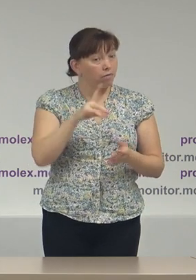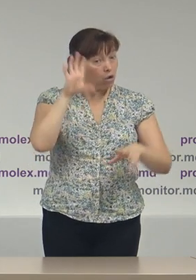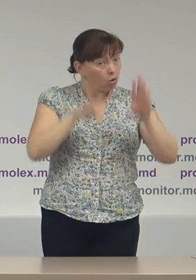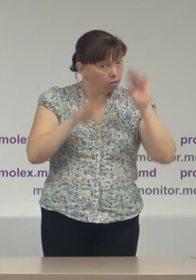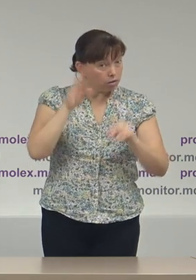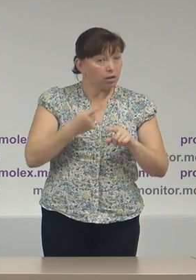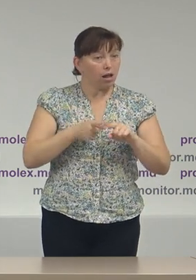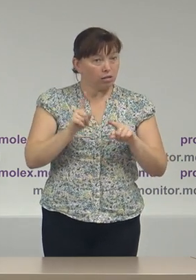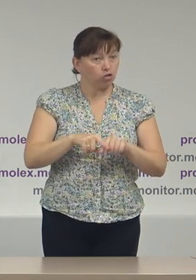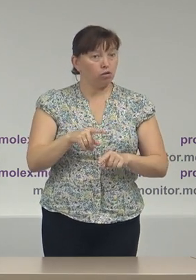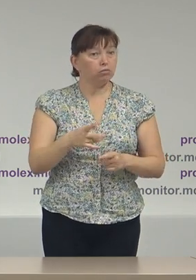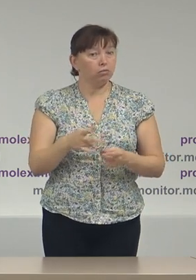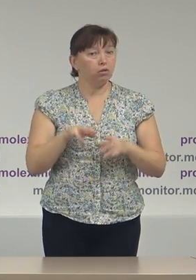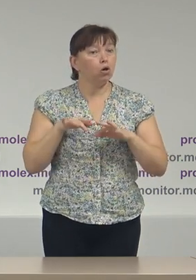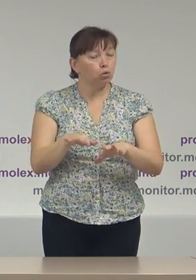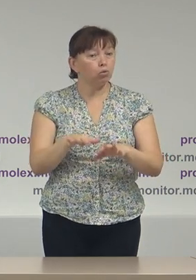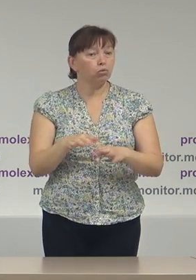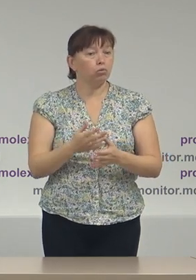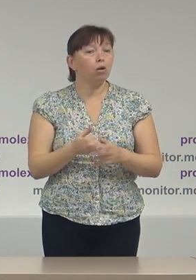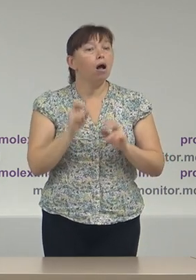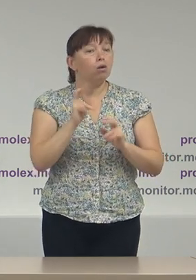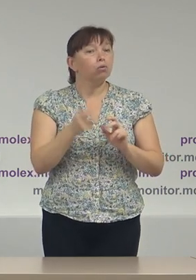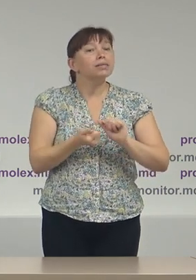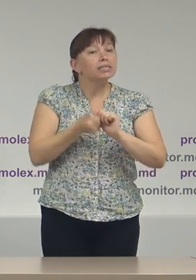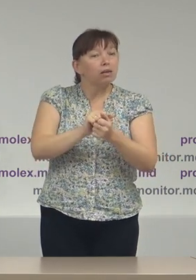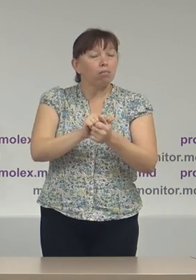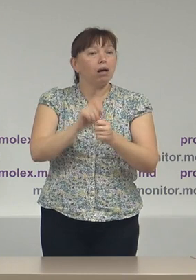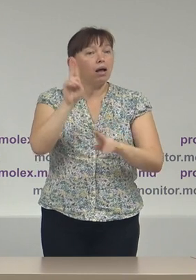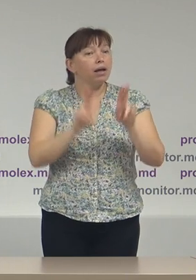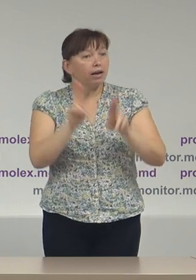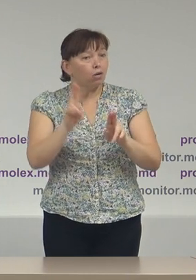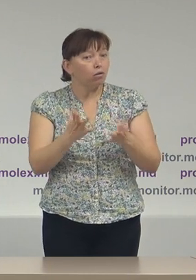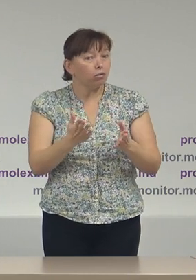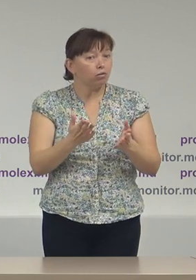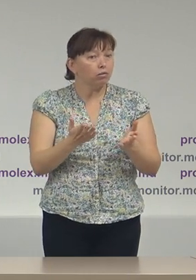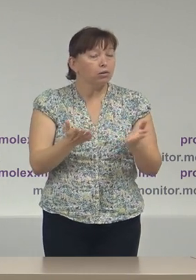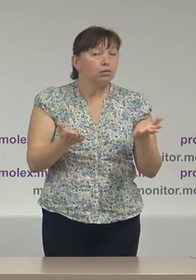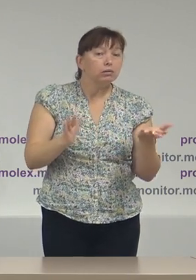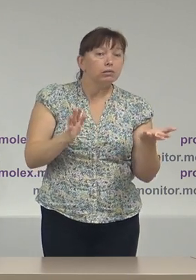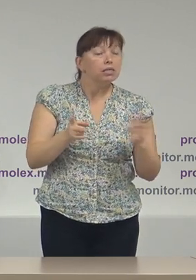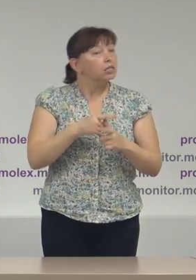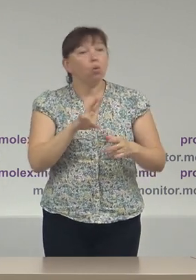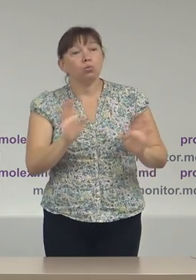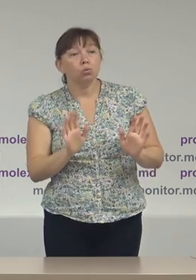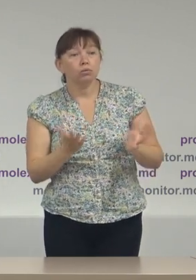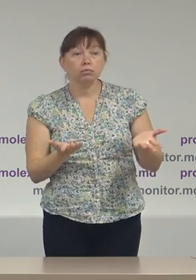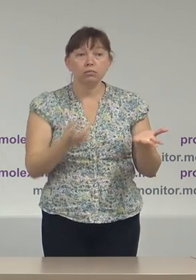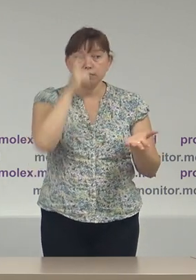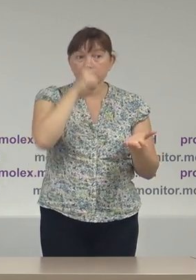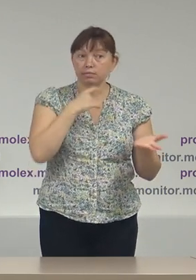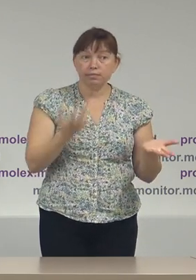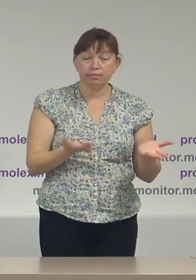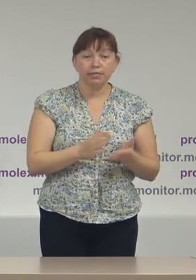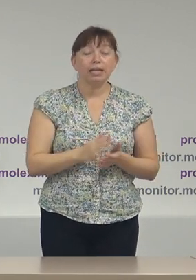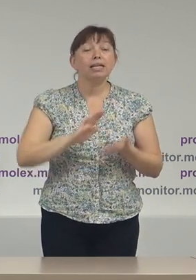acest lucru eventual schimbarea regulilor de joc pe parcursul jocului sau nu. În